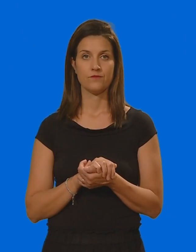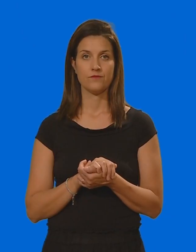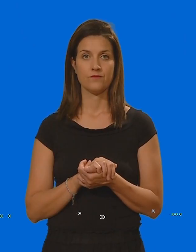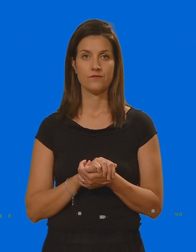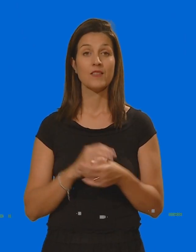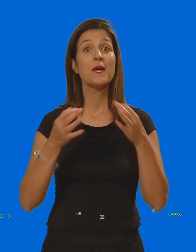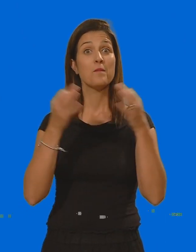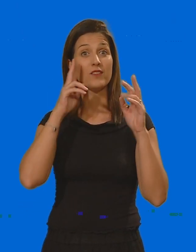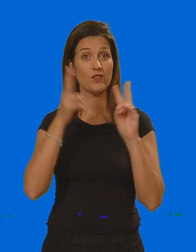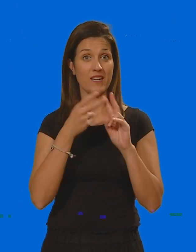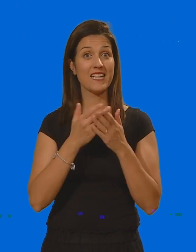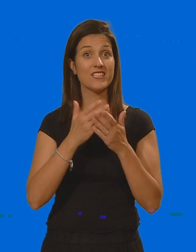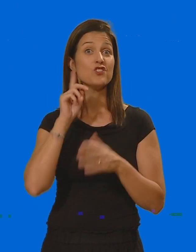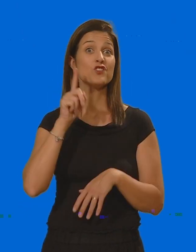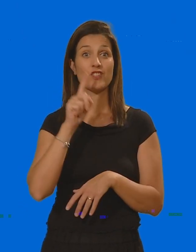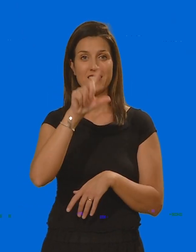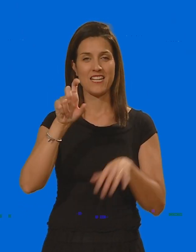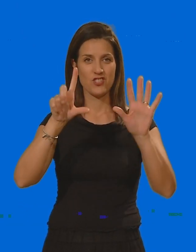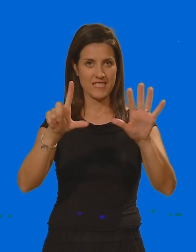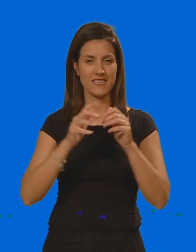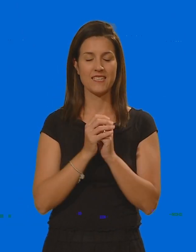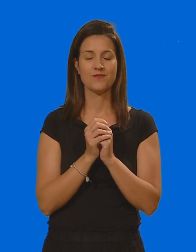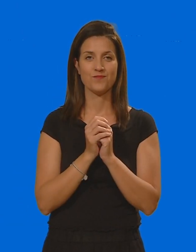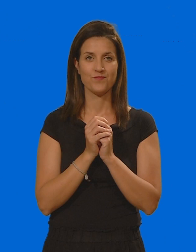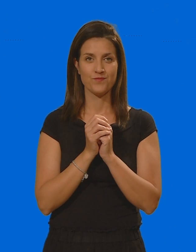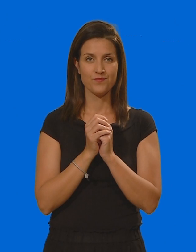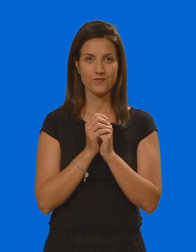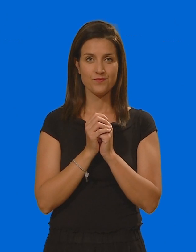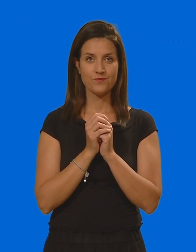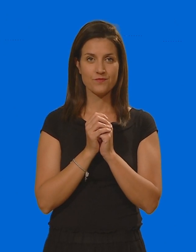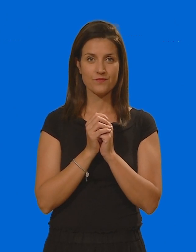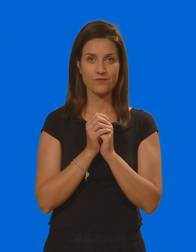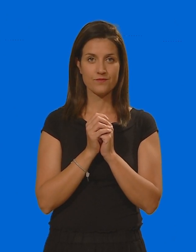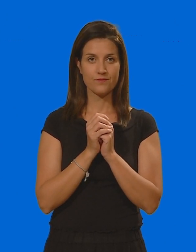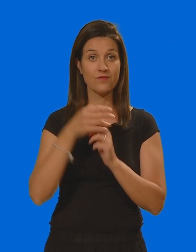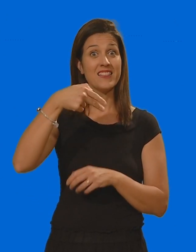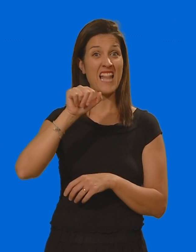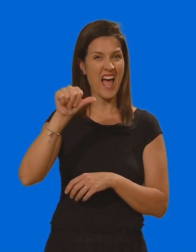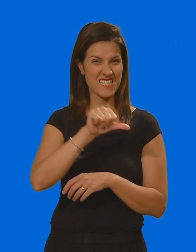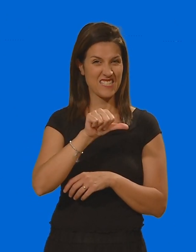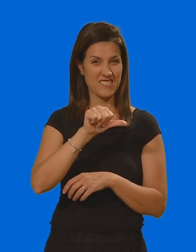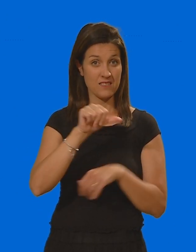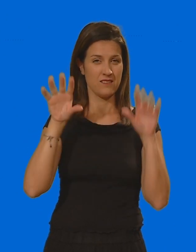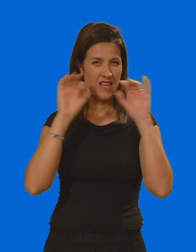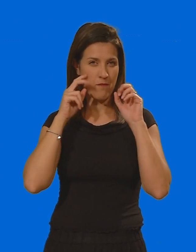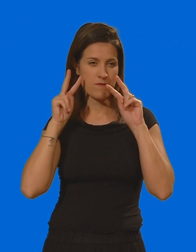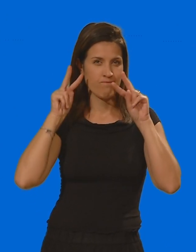Ben trovati al TG Sordi di Lecce 7 Blitz dei NAS nei centri di medicina estetica di tutta